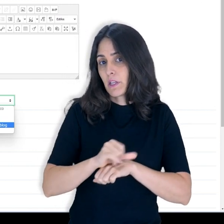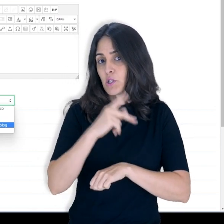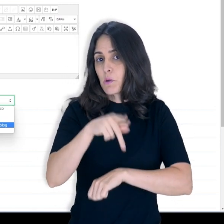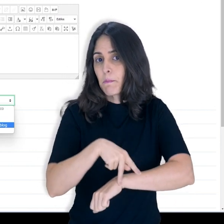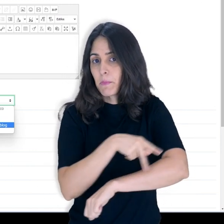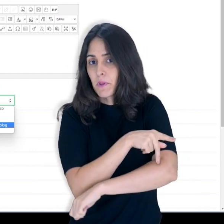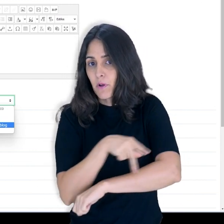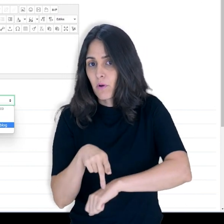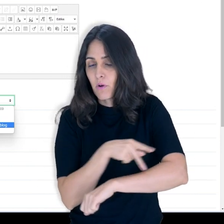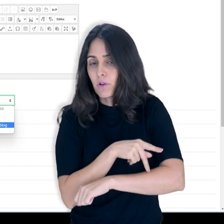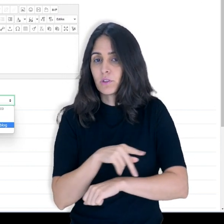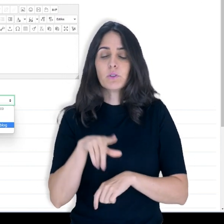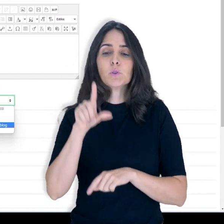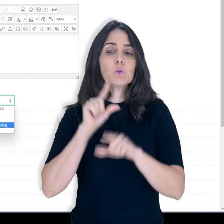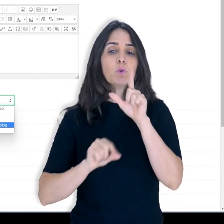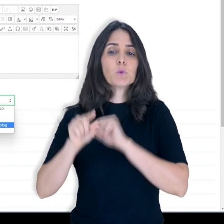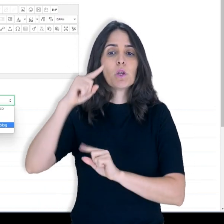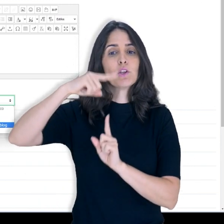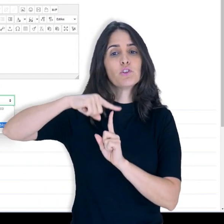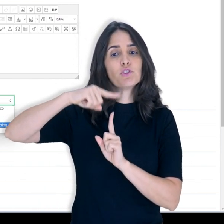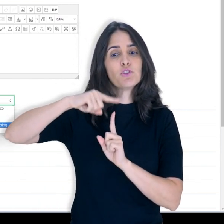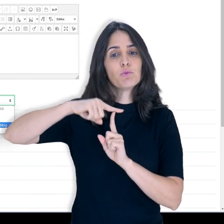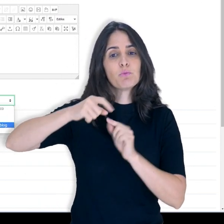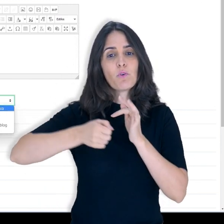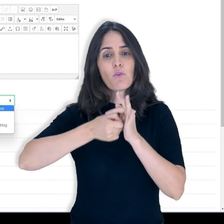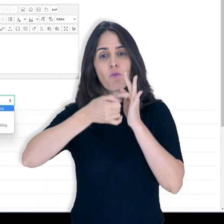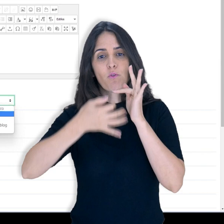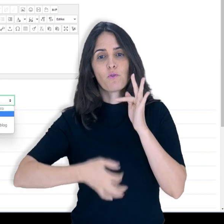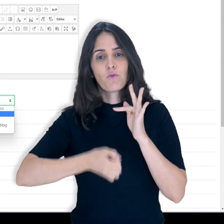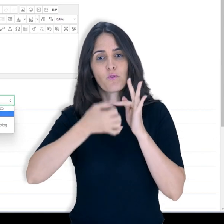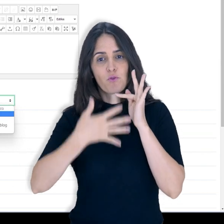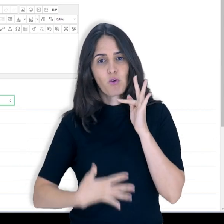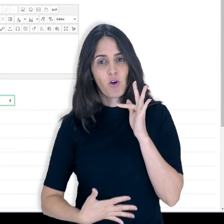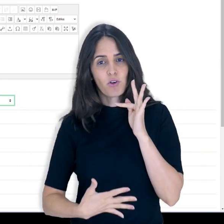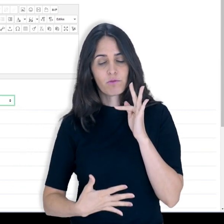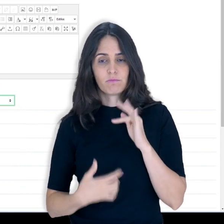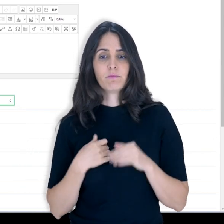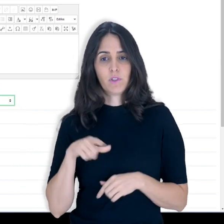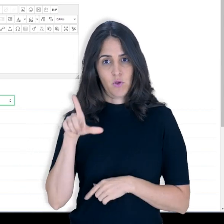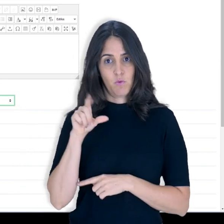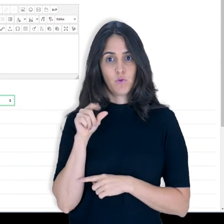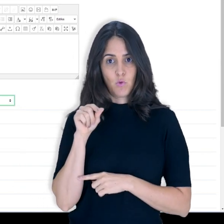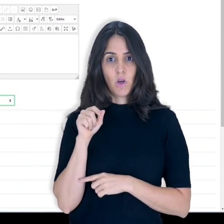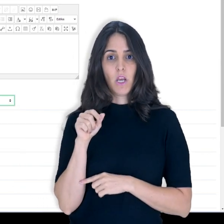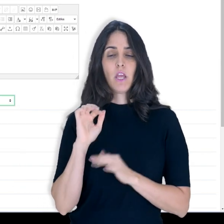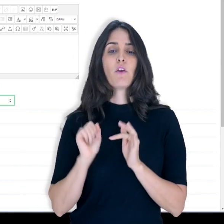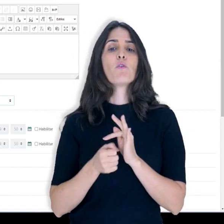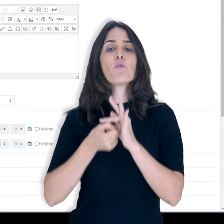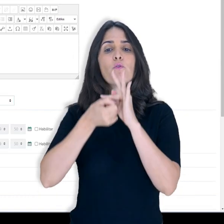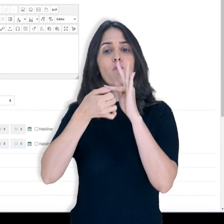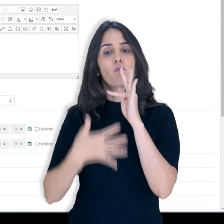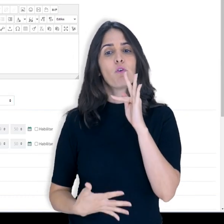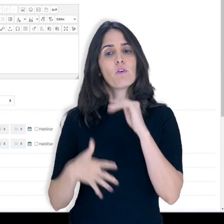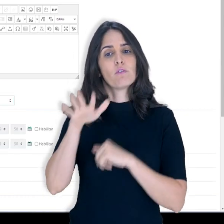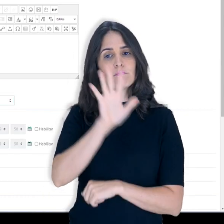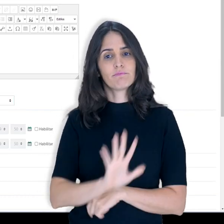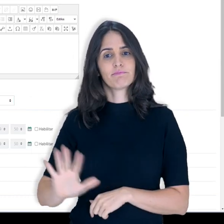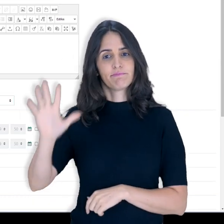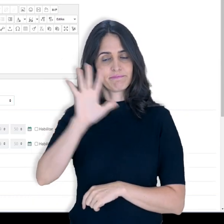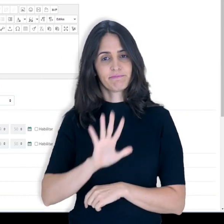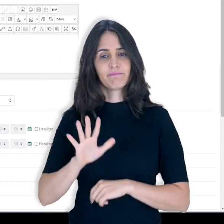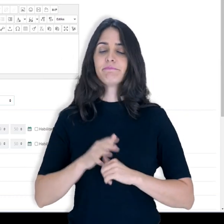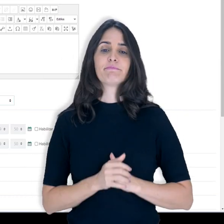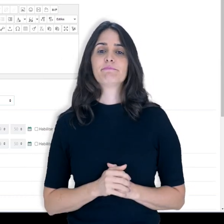pedagógico na escolha desse tipo de fórum. Vamos manter aqui o padrão fórum geral. A